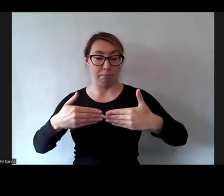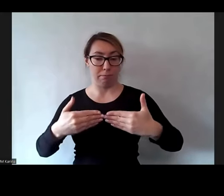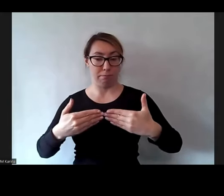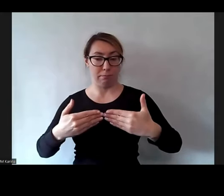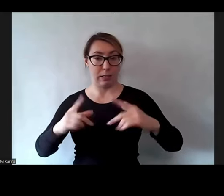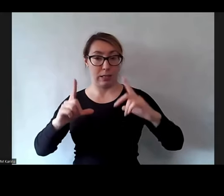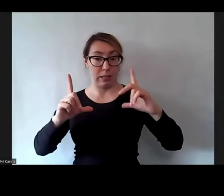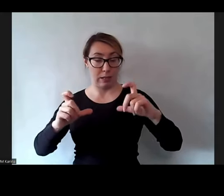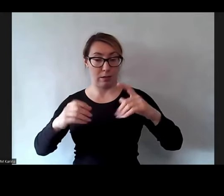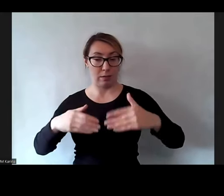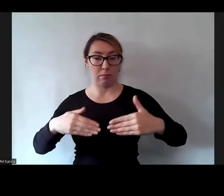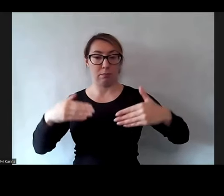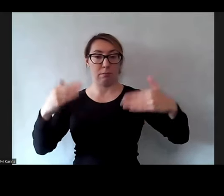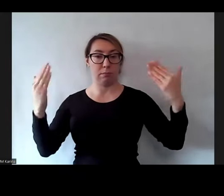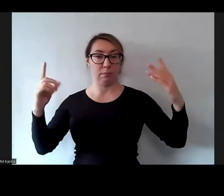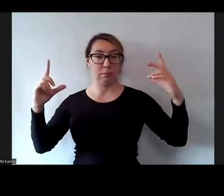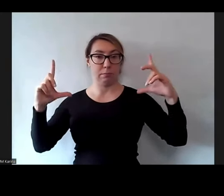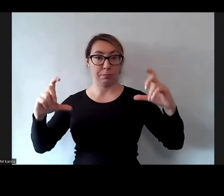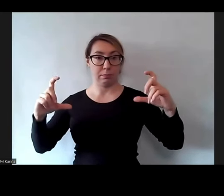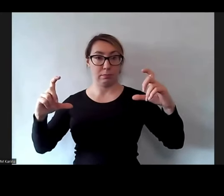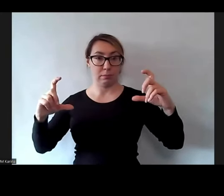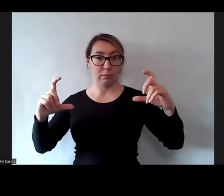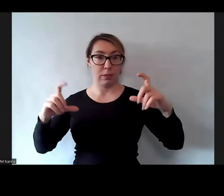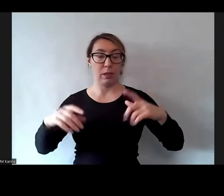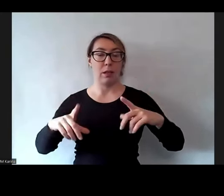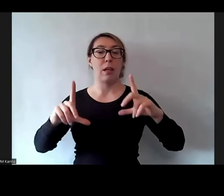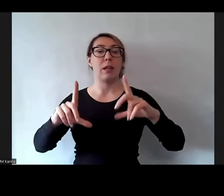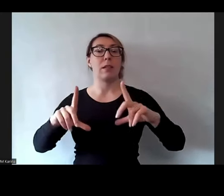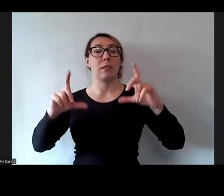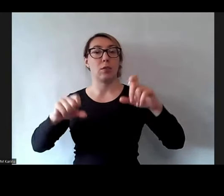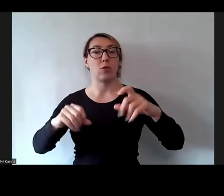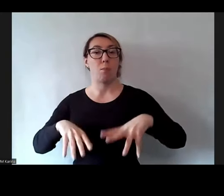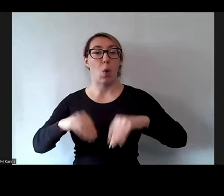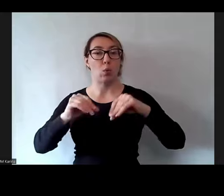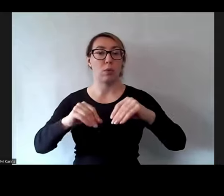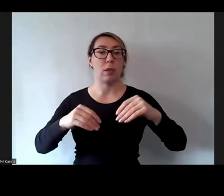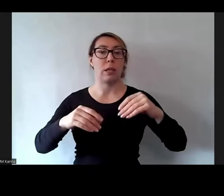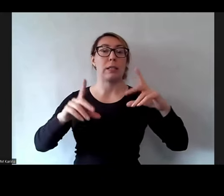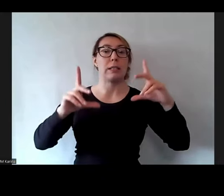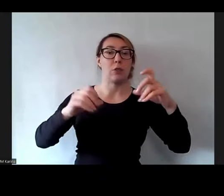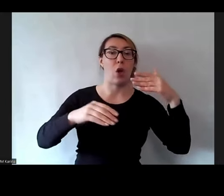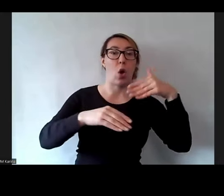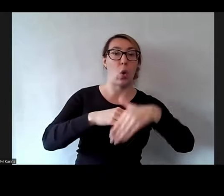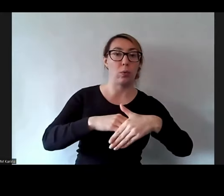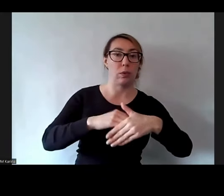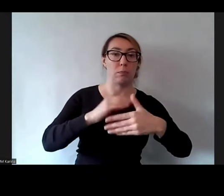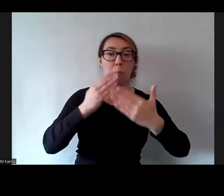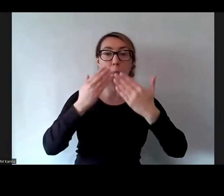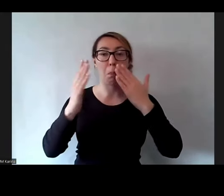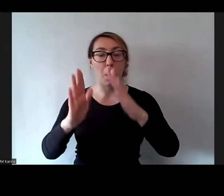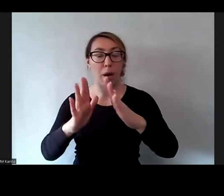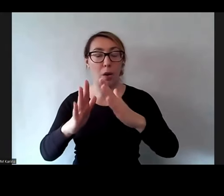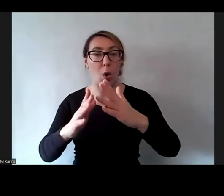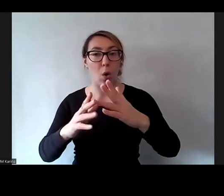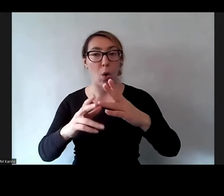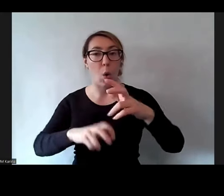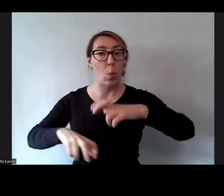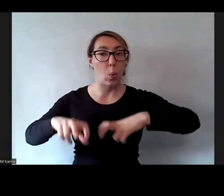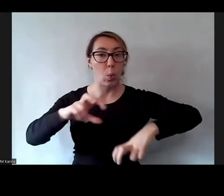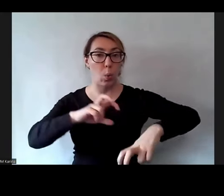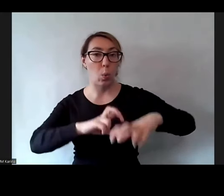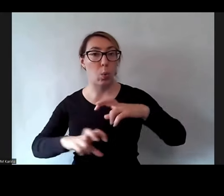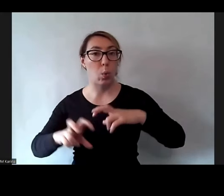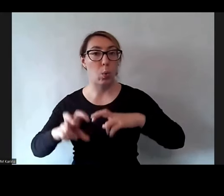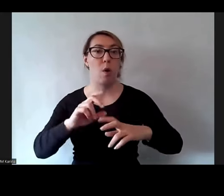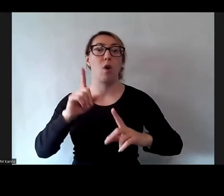robiliśmy zdjęcie początkowe, i zdjęcie końcowe dotyczące ruchu języka migowego. Czasami były trzy